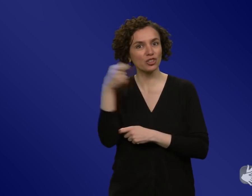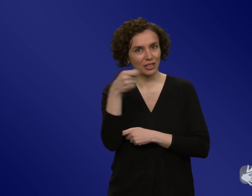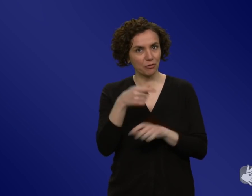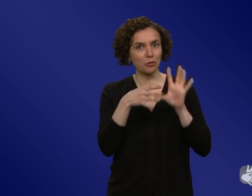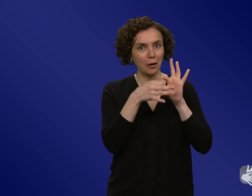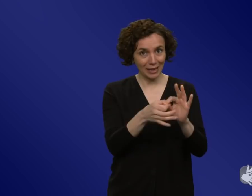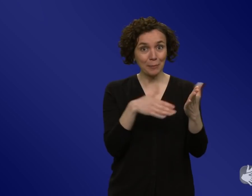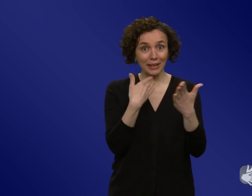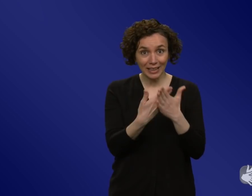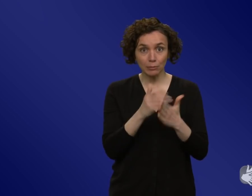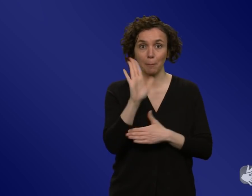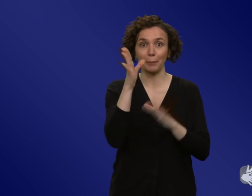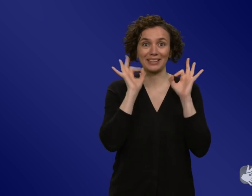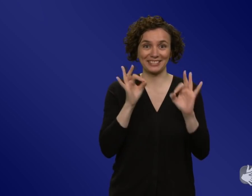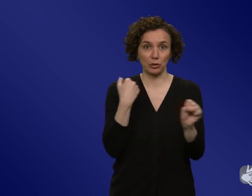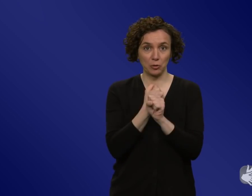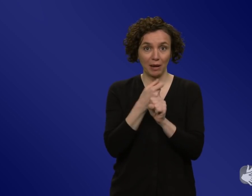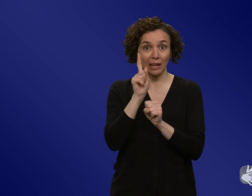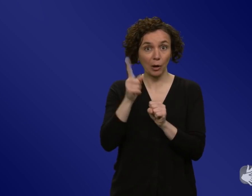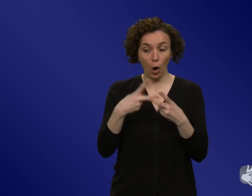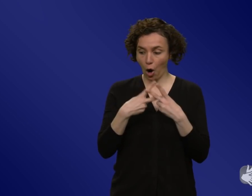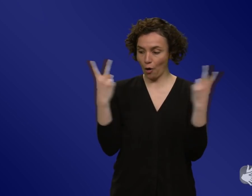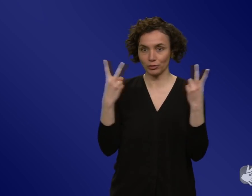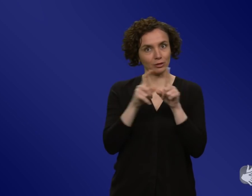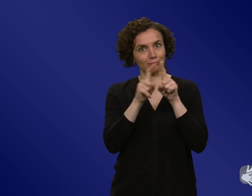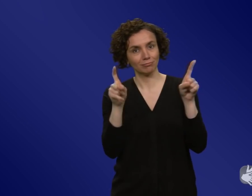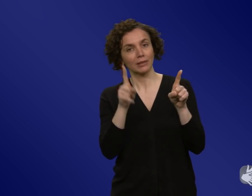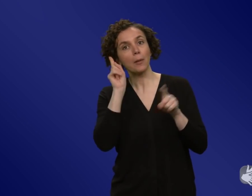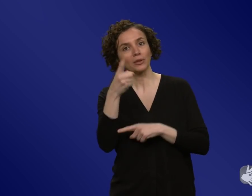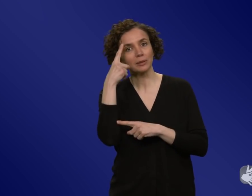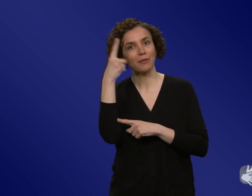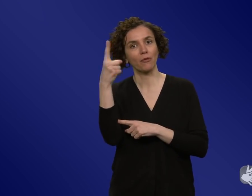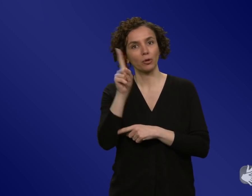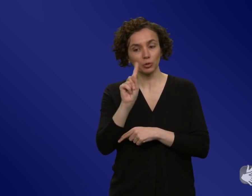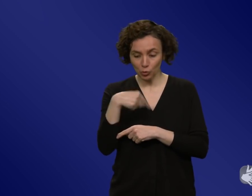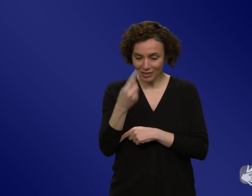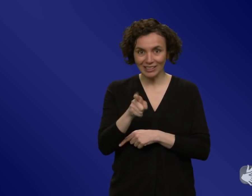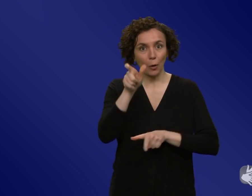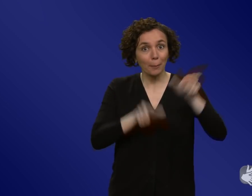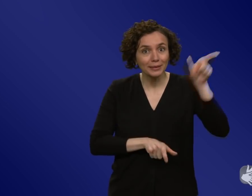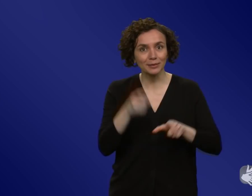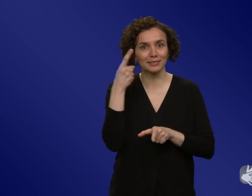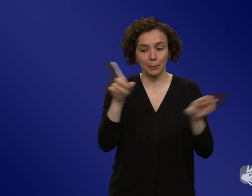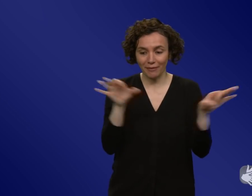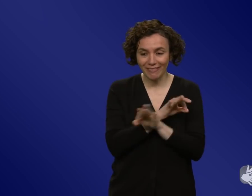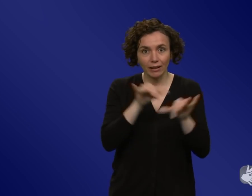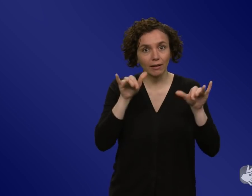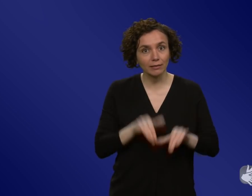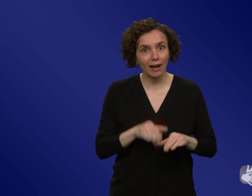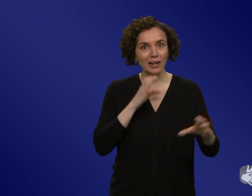Seite brauchen wir das Bewusstsein und brauchen wir aber auch Fähigkeiten, sprich Leute, die das gut machen, die gut Klima kommunizieren. Die